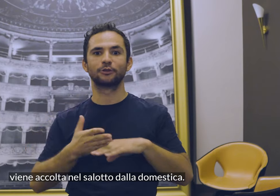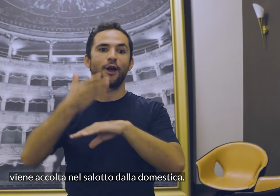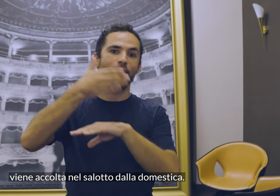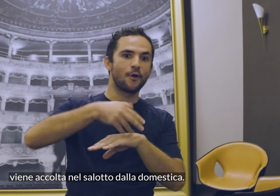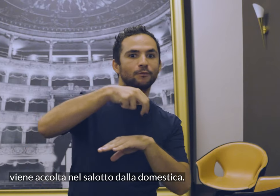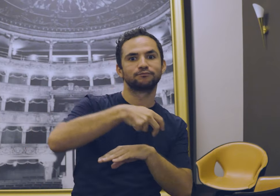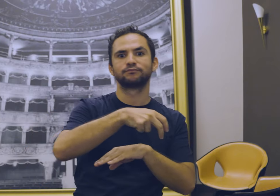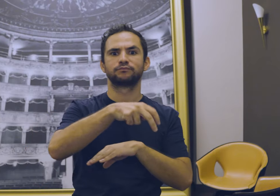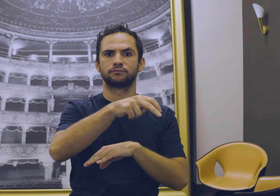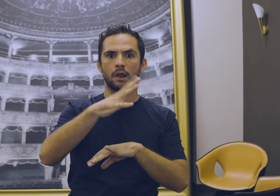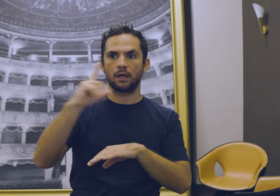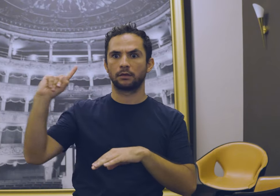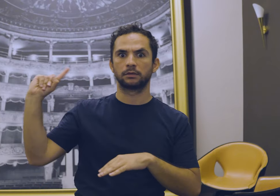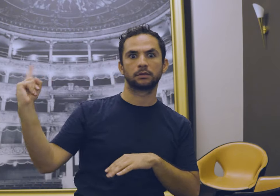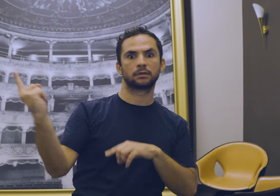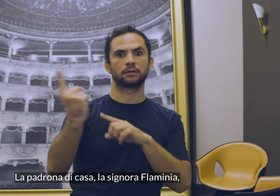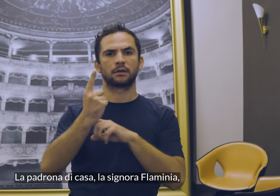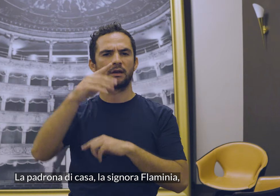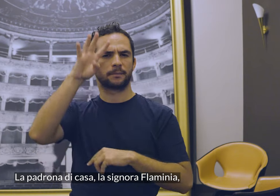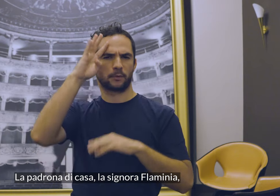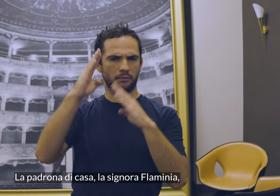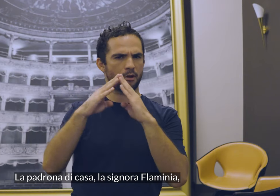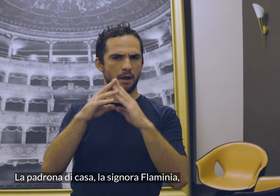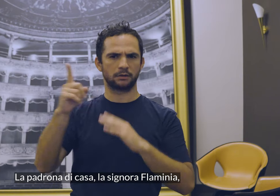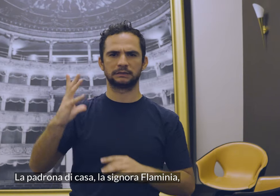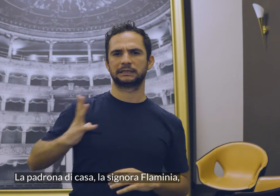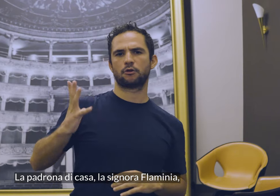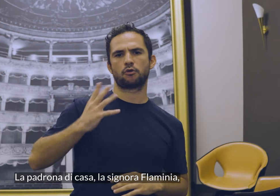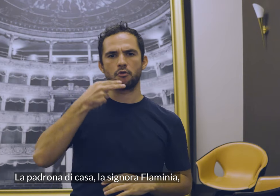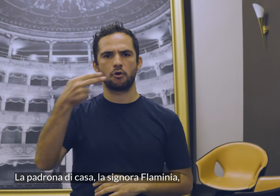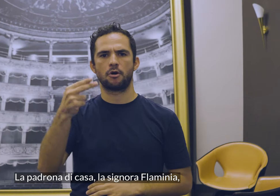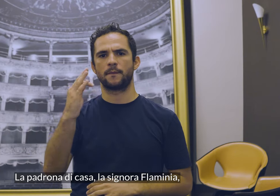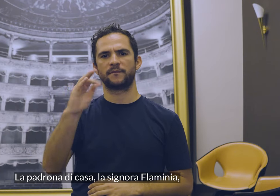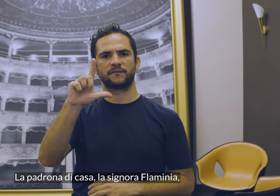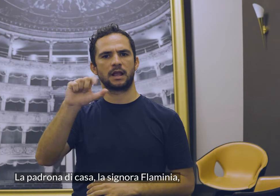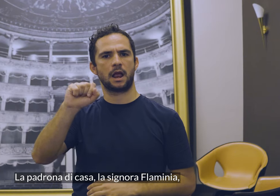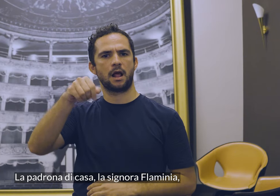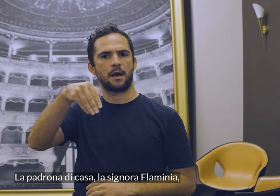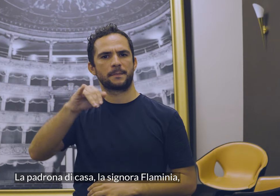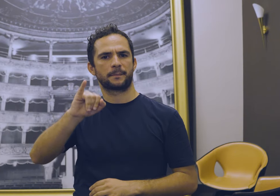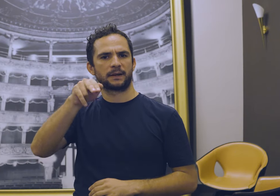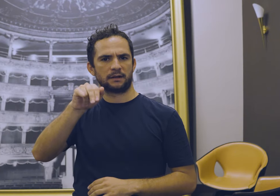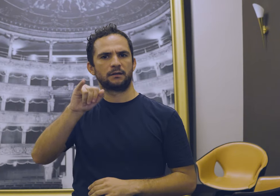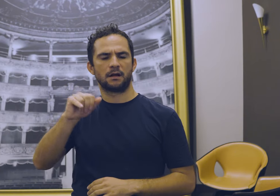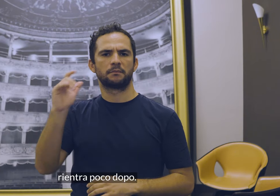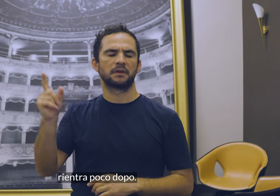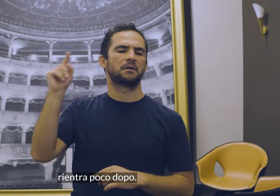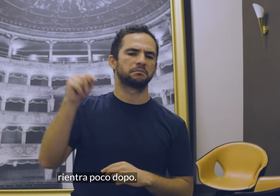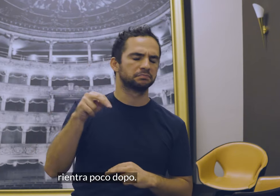domestica. La padrona di casa, la signora Flaminia, rientra